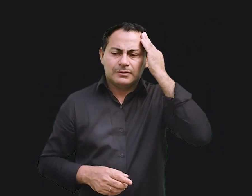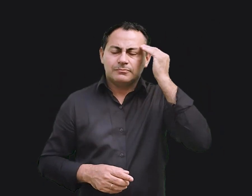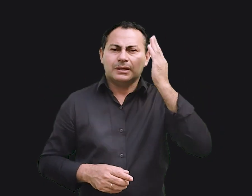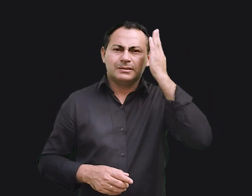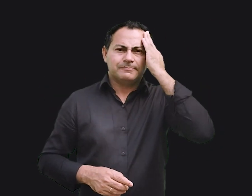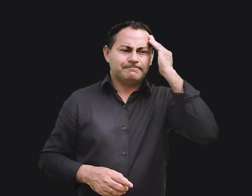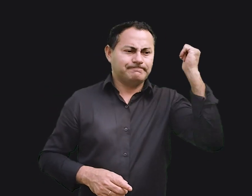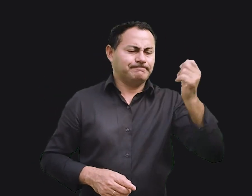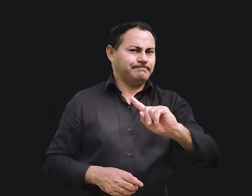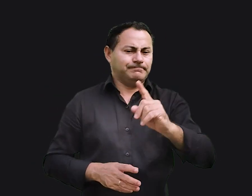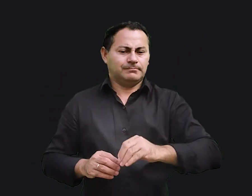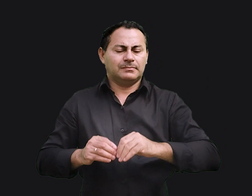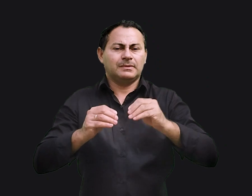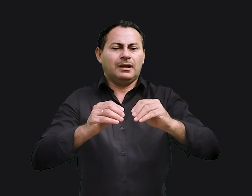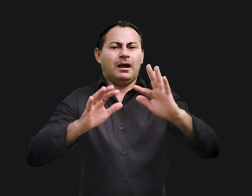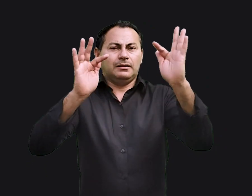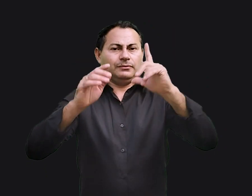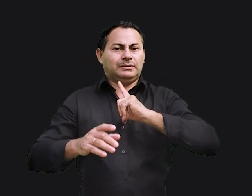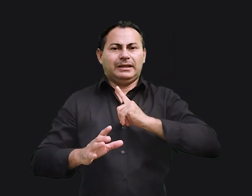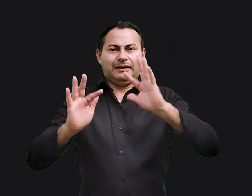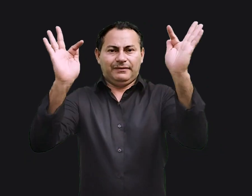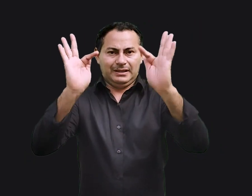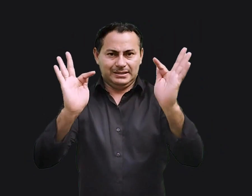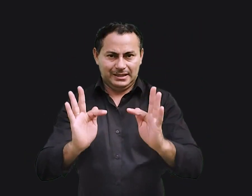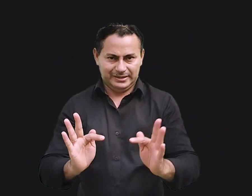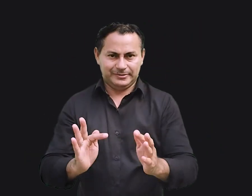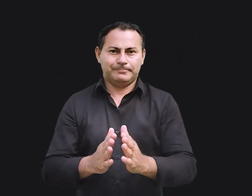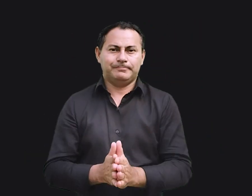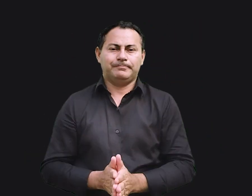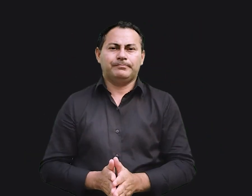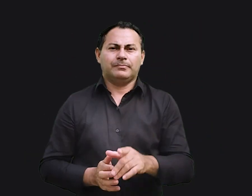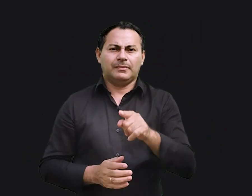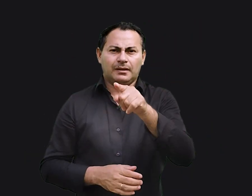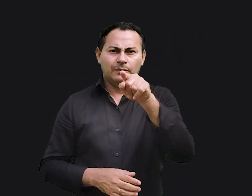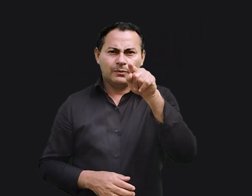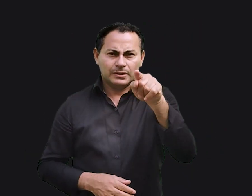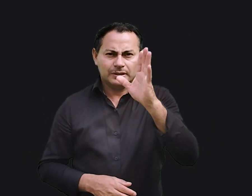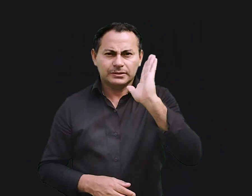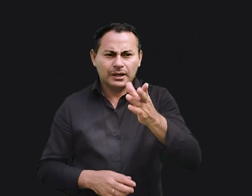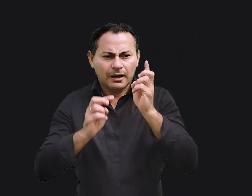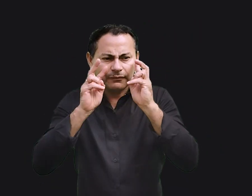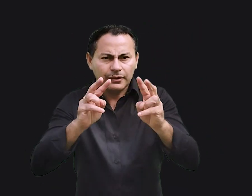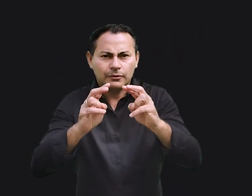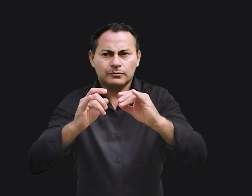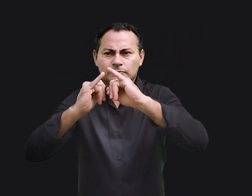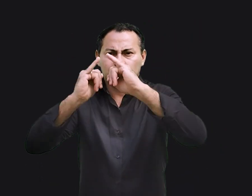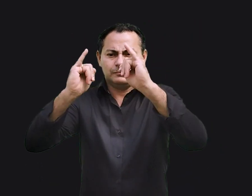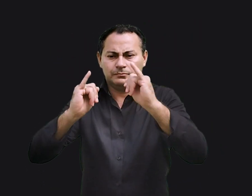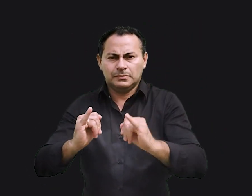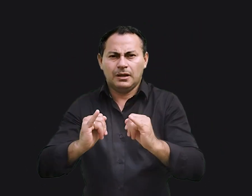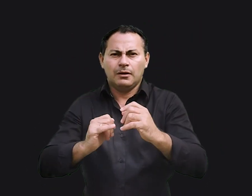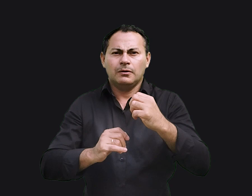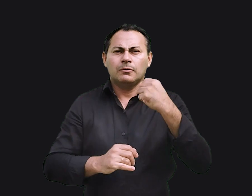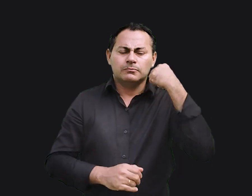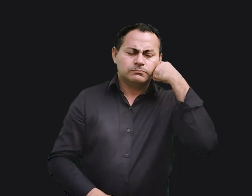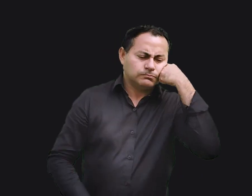sabedoria não leva à felicidade. Você já viu a escultura O Pensador?